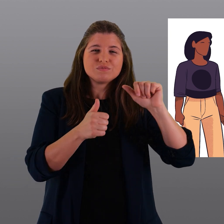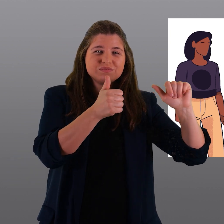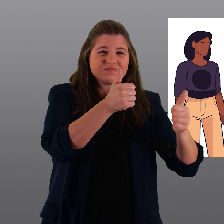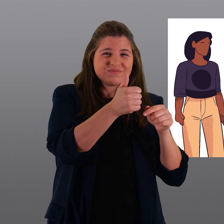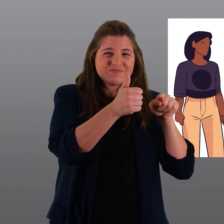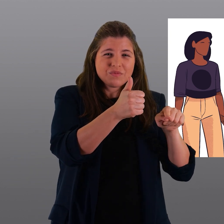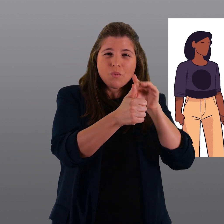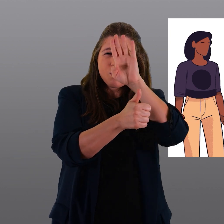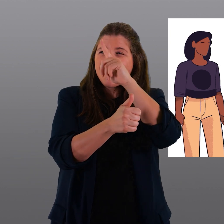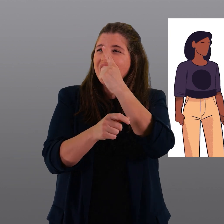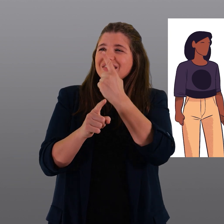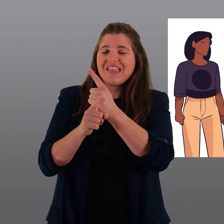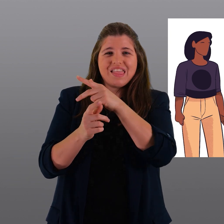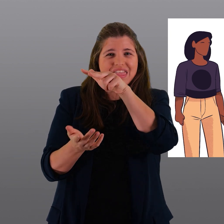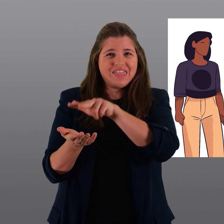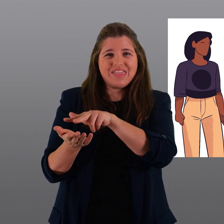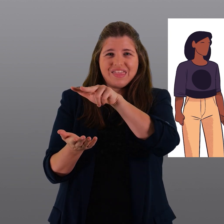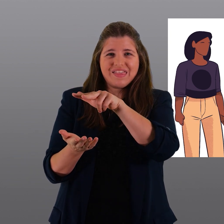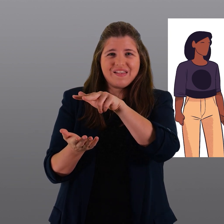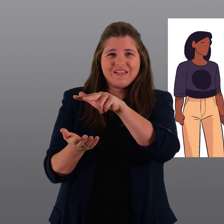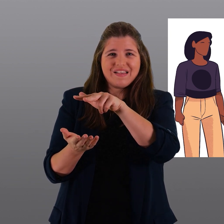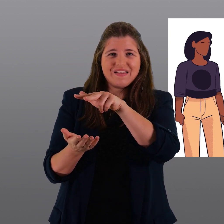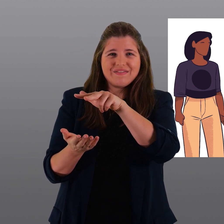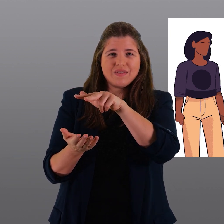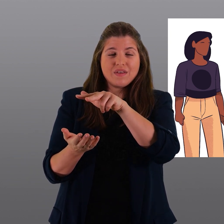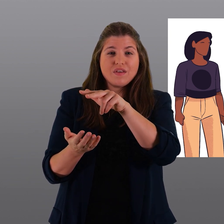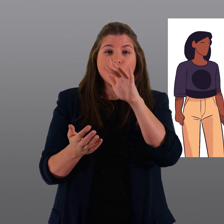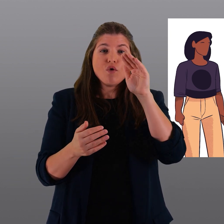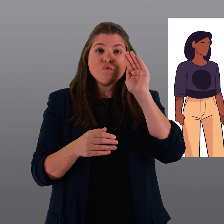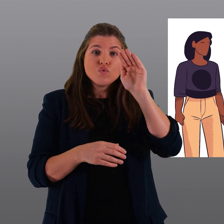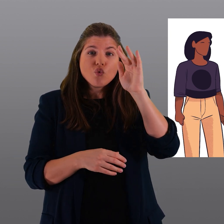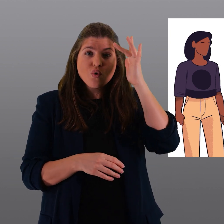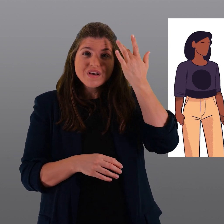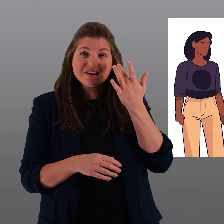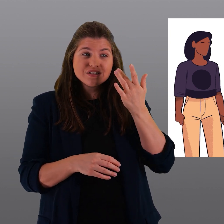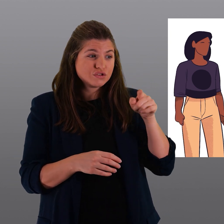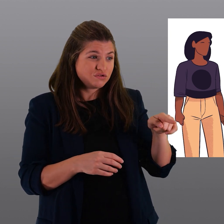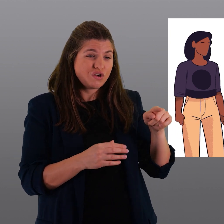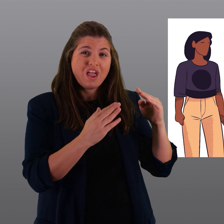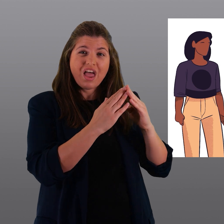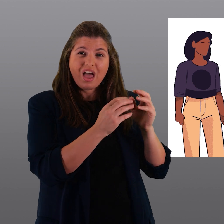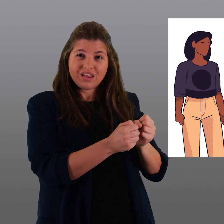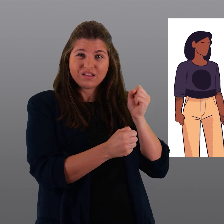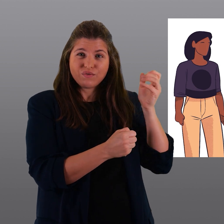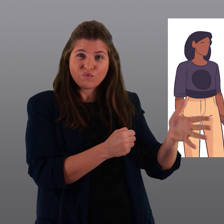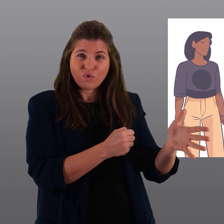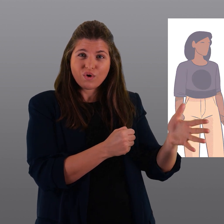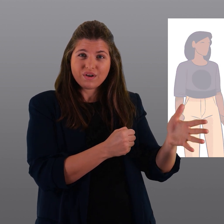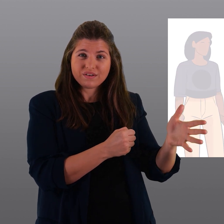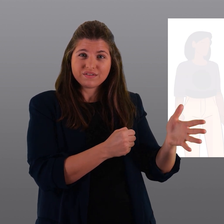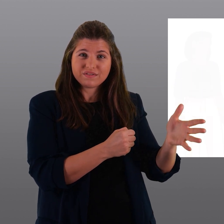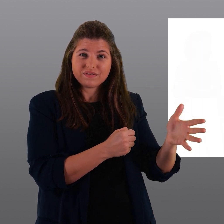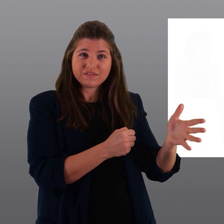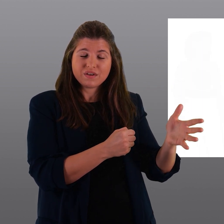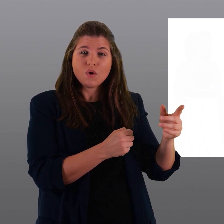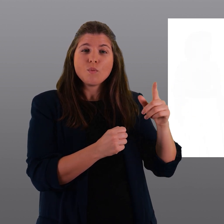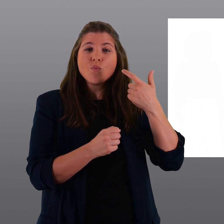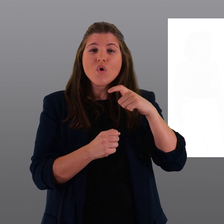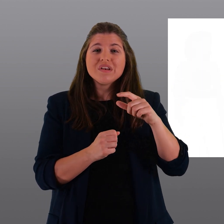possibile sublocare solo con il consenso del locatore. In futuro, inoltre, si rischia di essere buttati fuori di casa per una